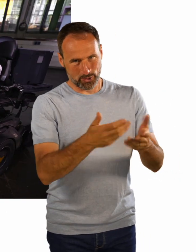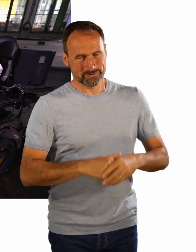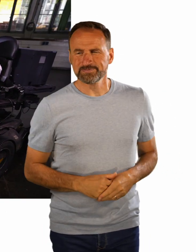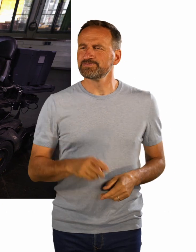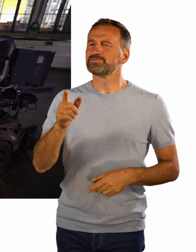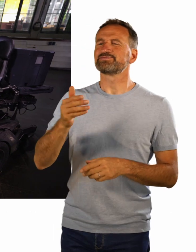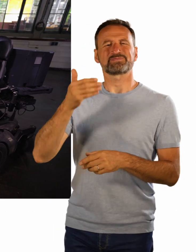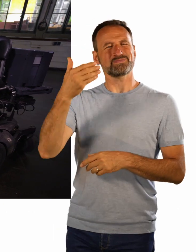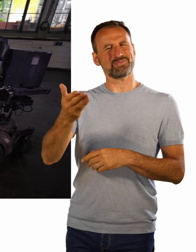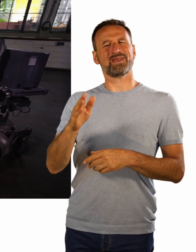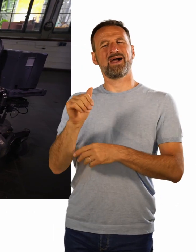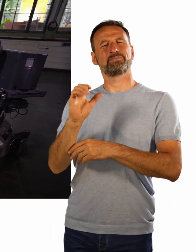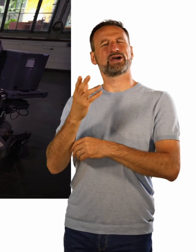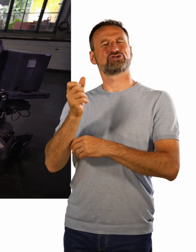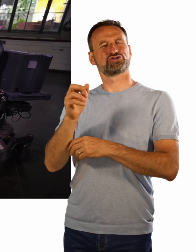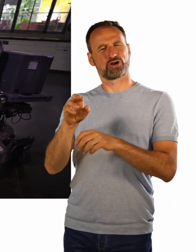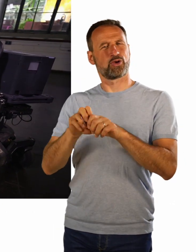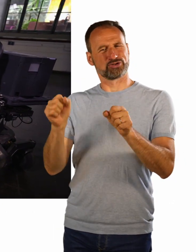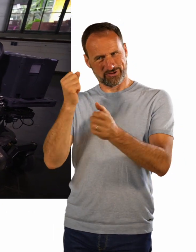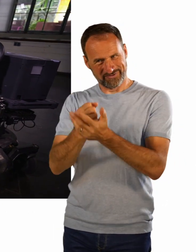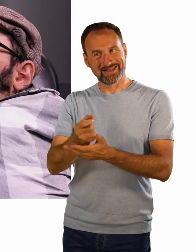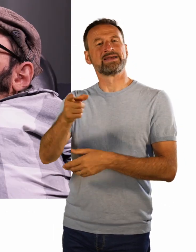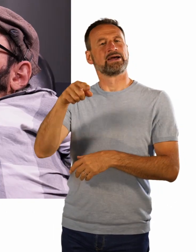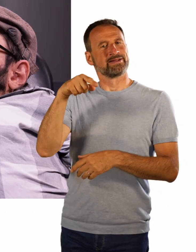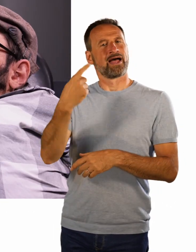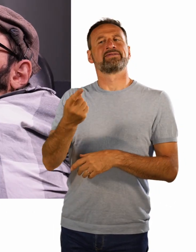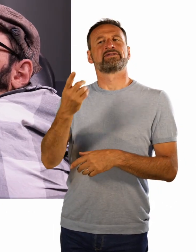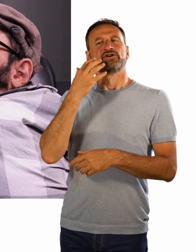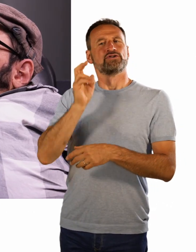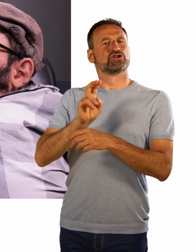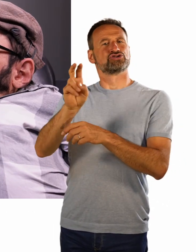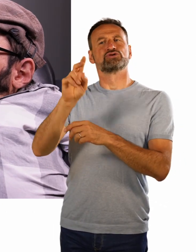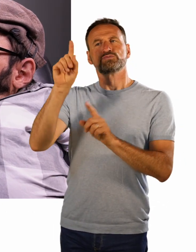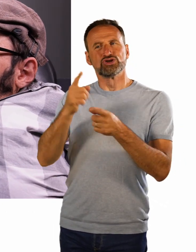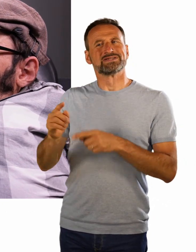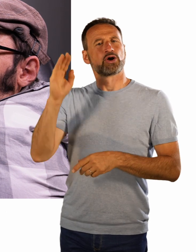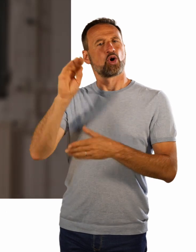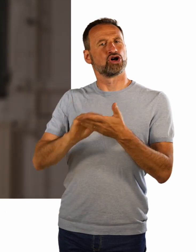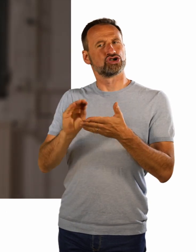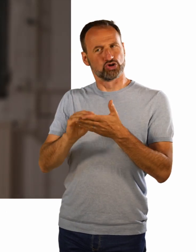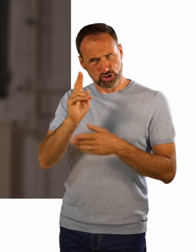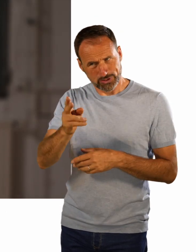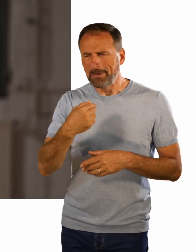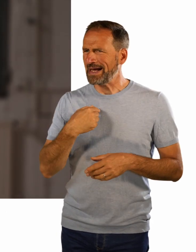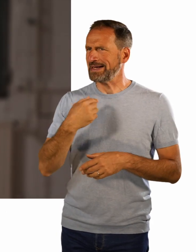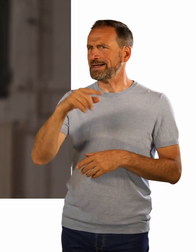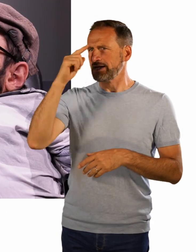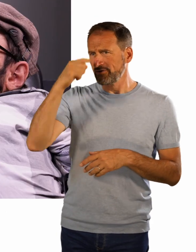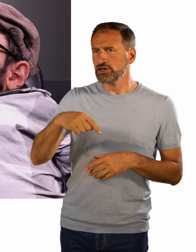Musikhochschule gehen und was mir gar nicht so klar war, dass wenn man Jazz, Musik lernen will an der Uni, das richtig